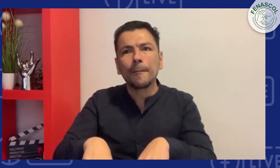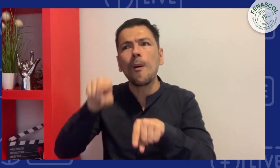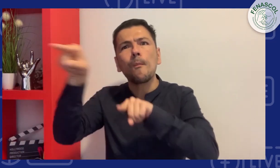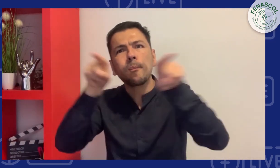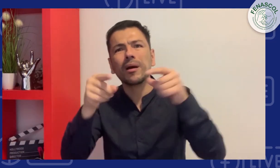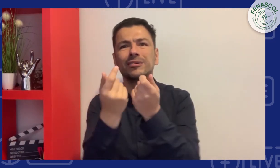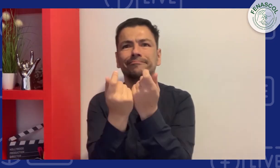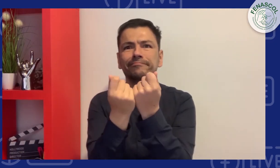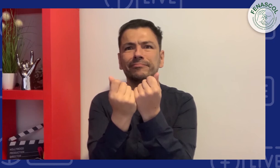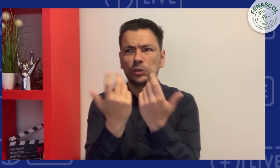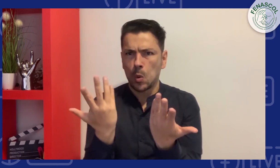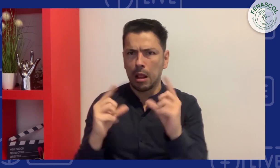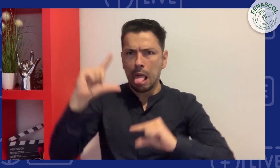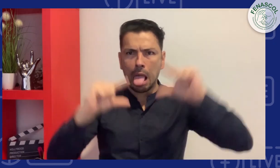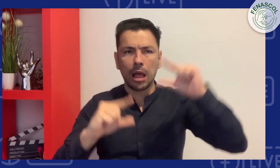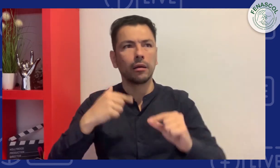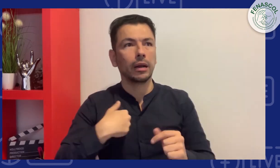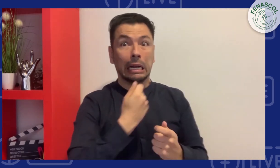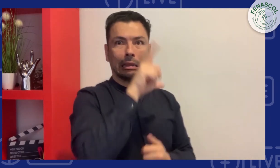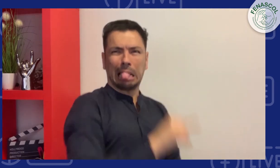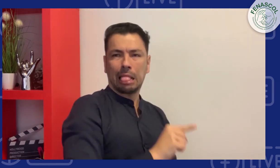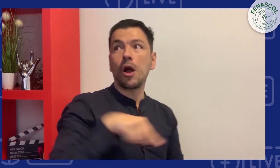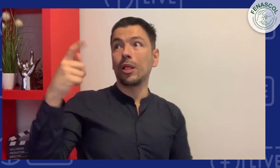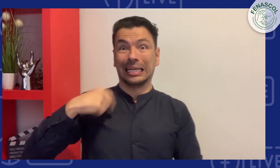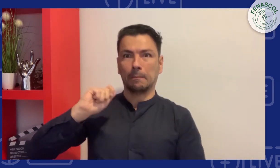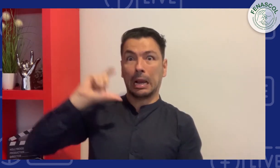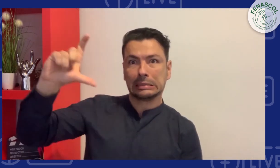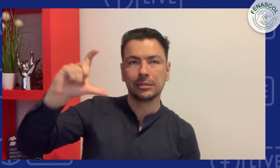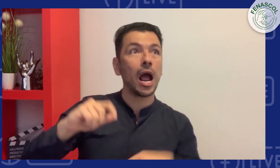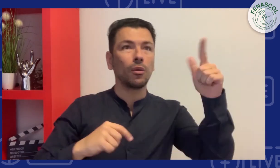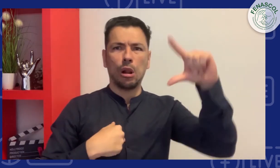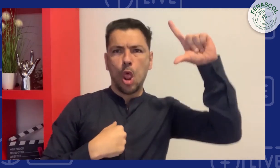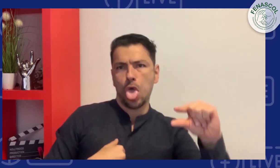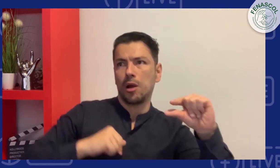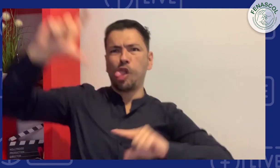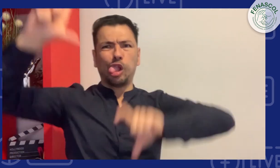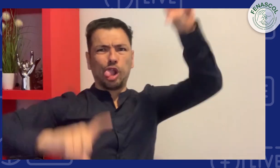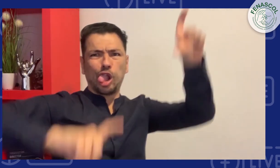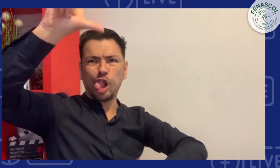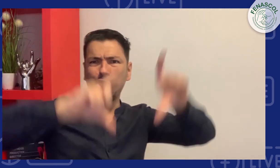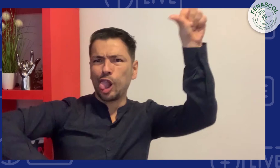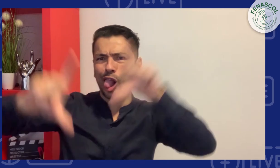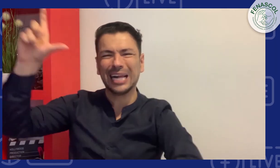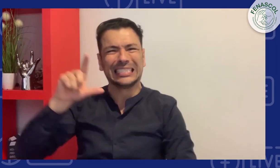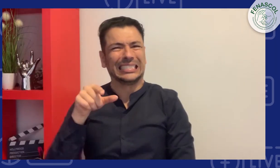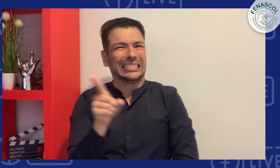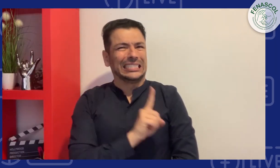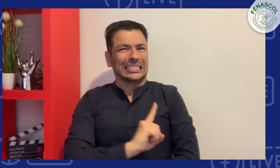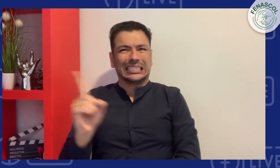hablamos de estas tarifas que son desiguales en todo el territorio nacional y que